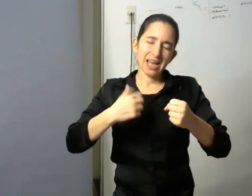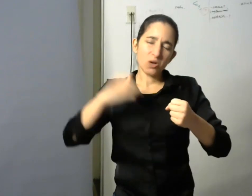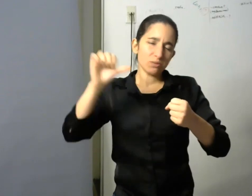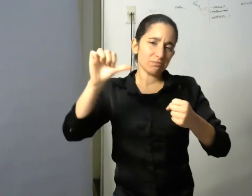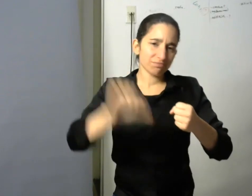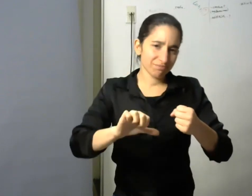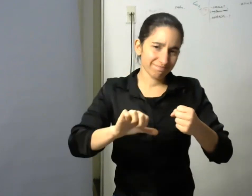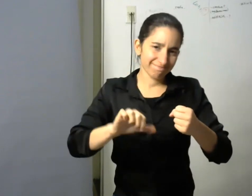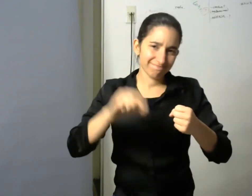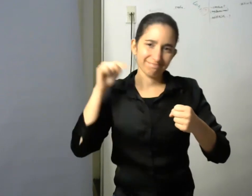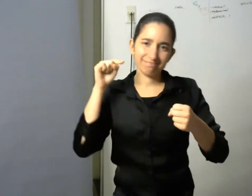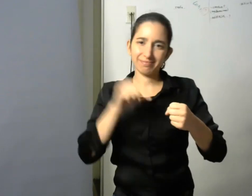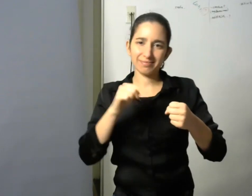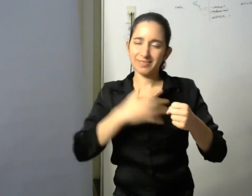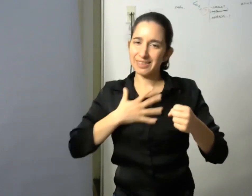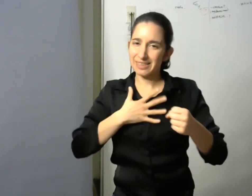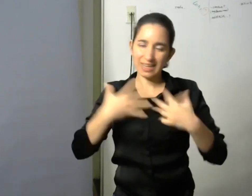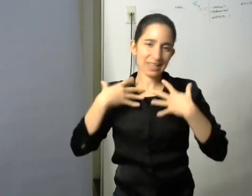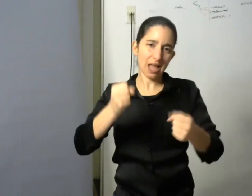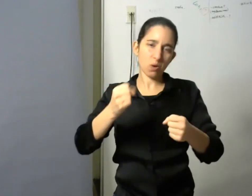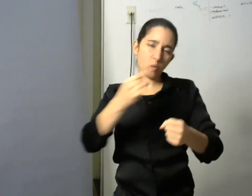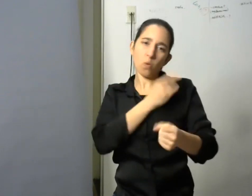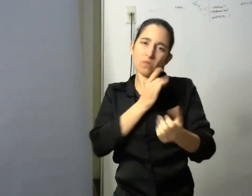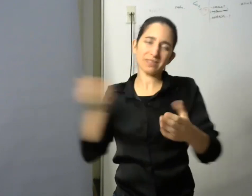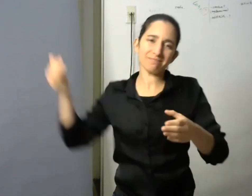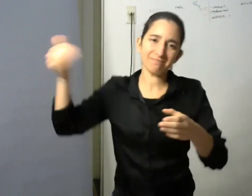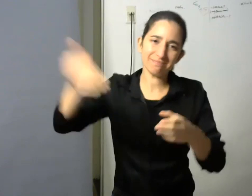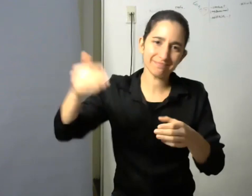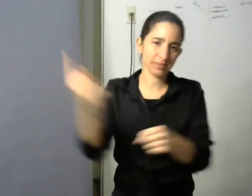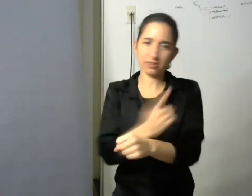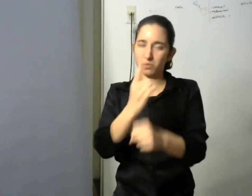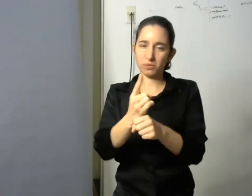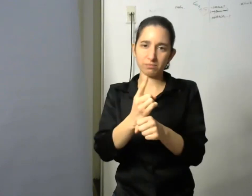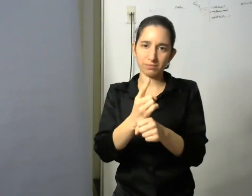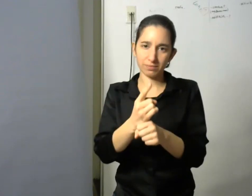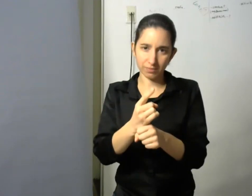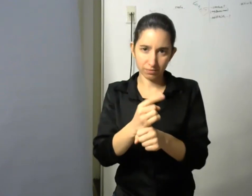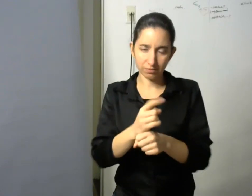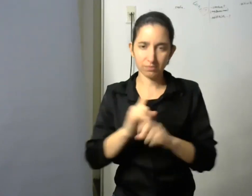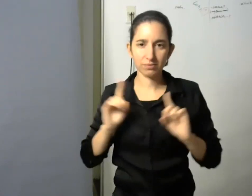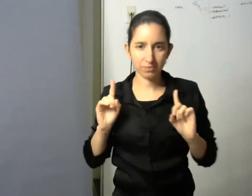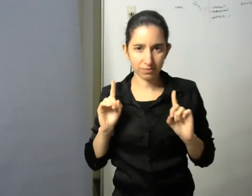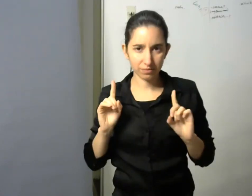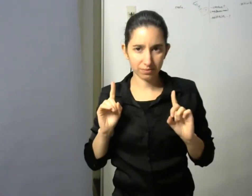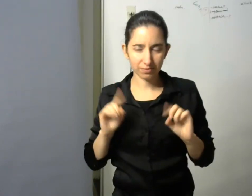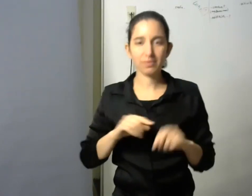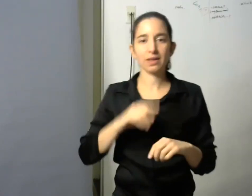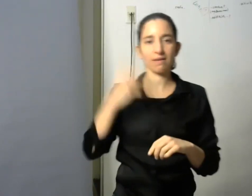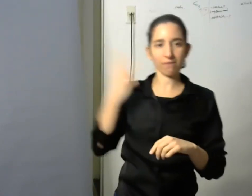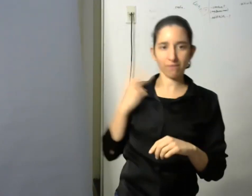su salud le invidió concluir si bien Verónica desde su programa y